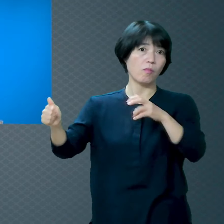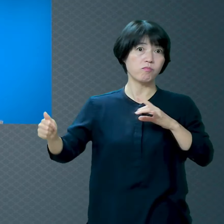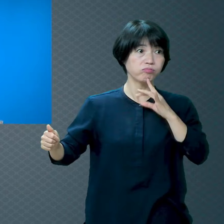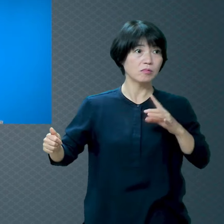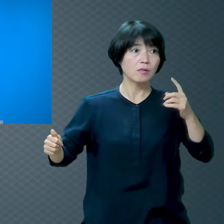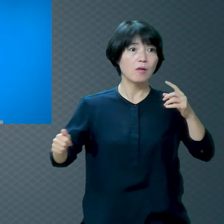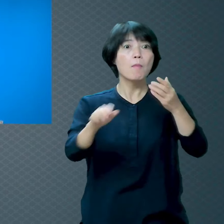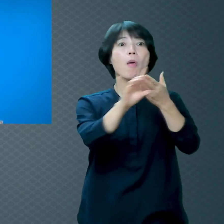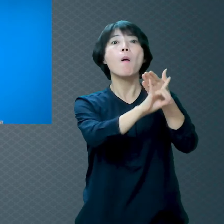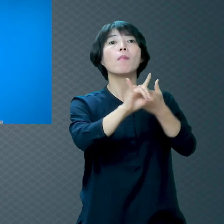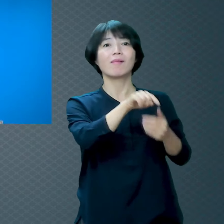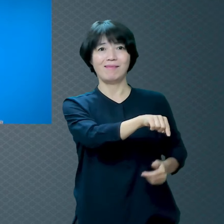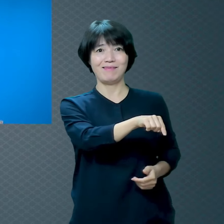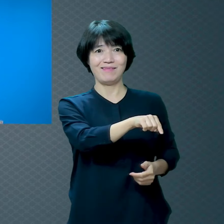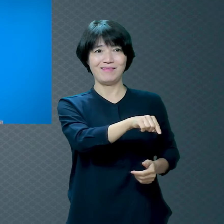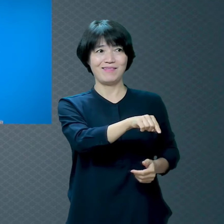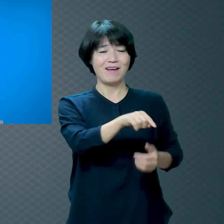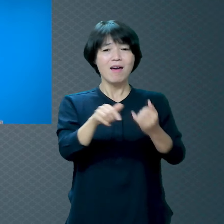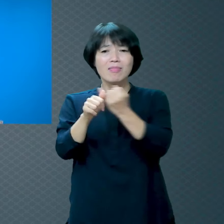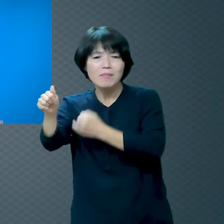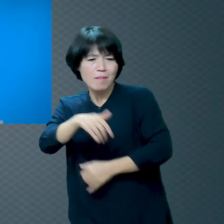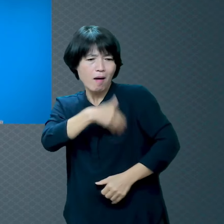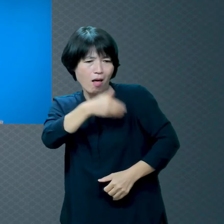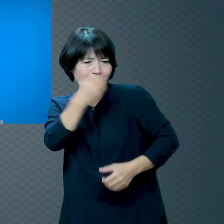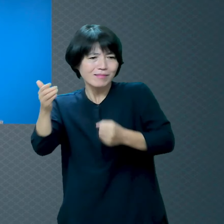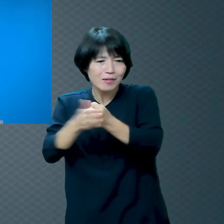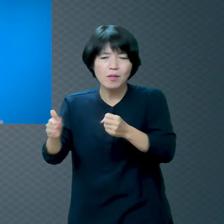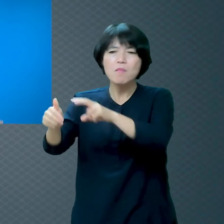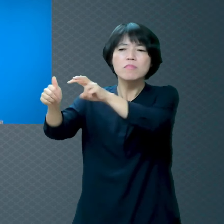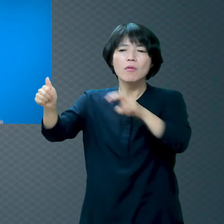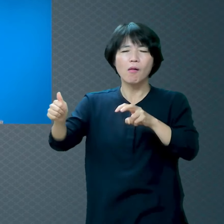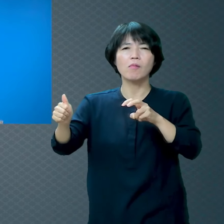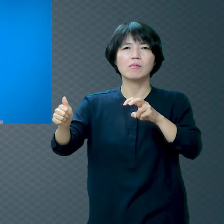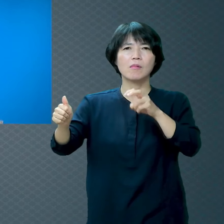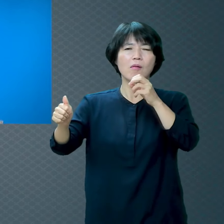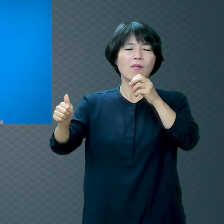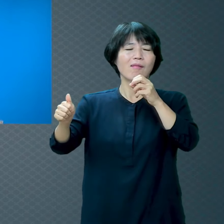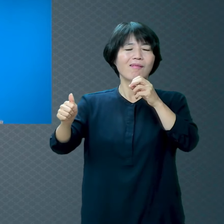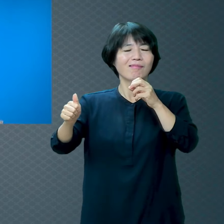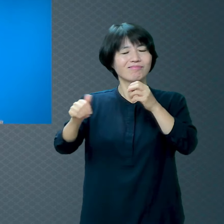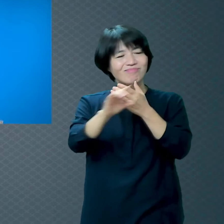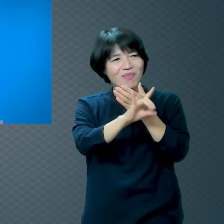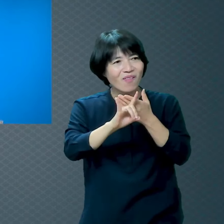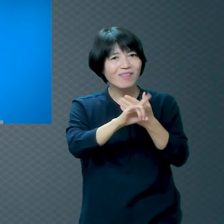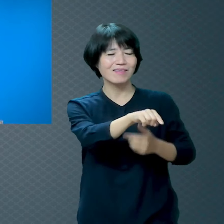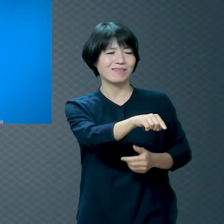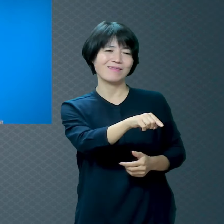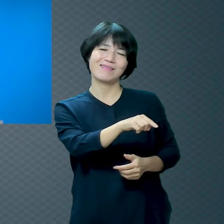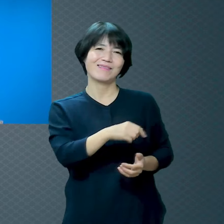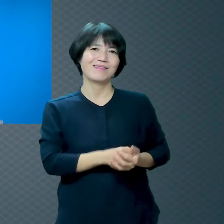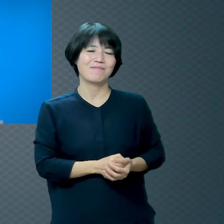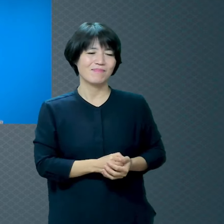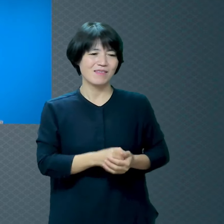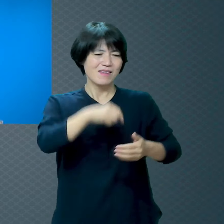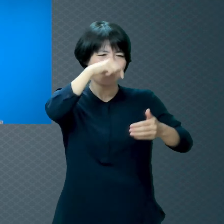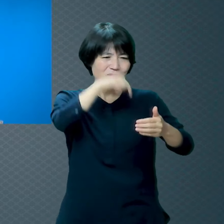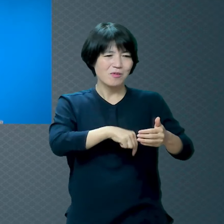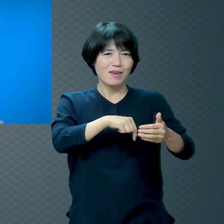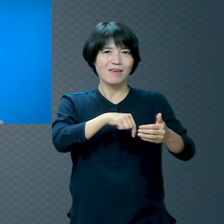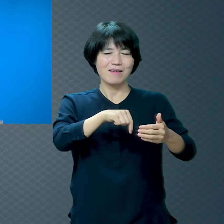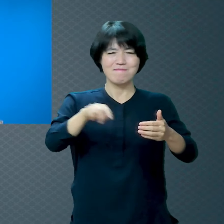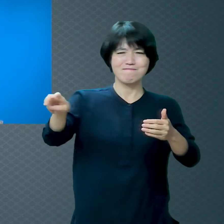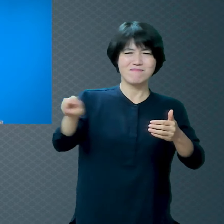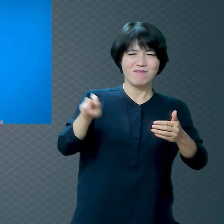말 같아요? 여러분들 잘 생각해 보세요 내 속에 미움이라는 죄가 없으면 건드려도 미움 안